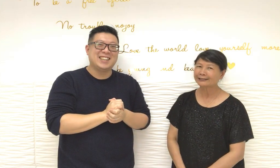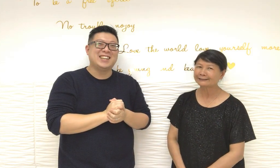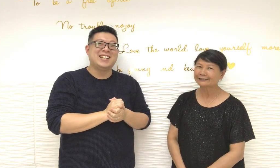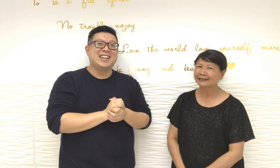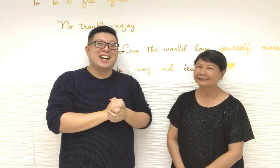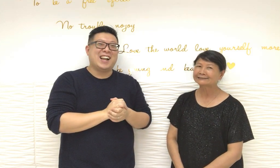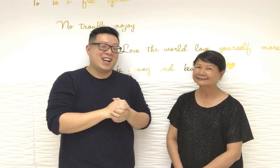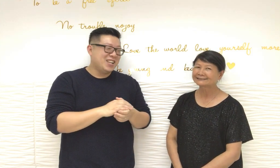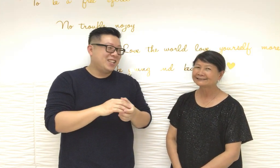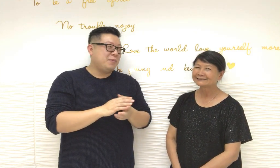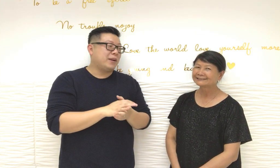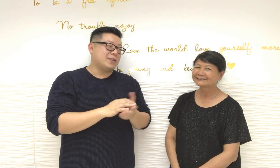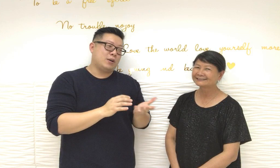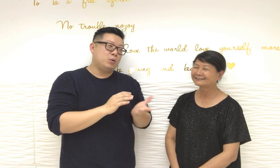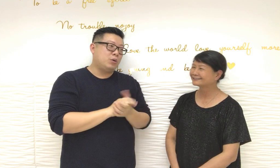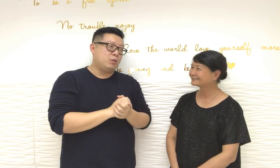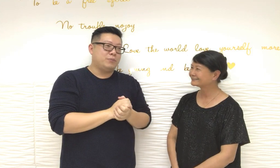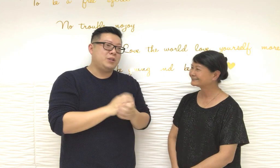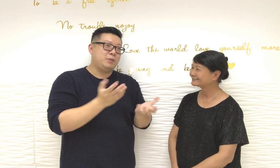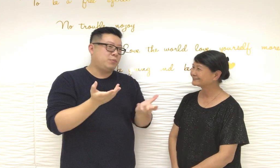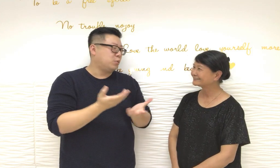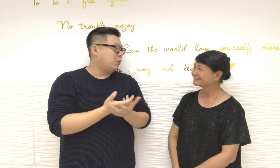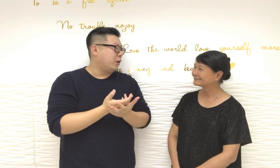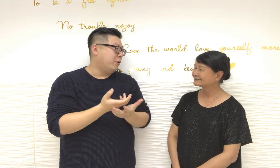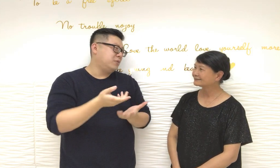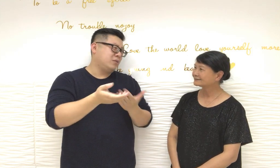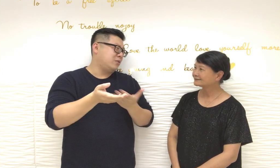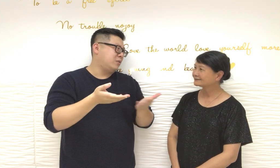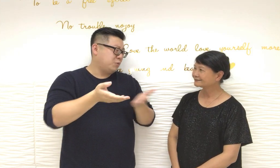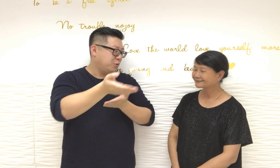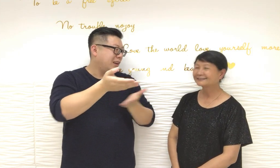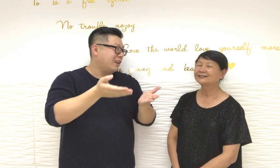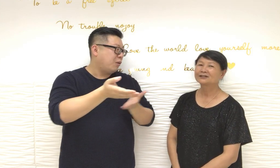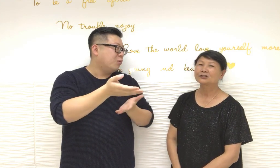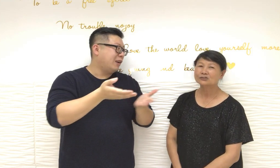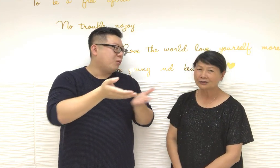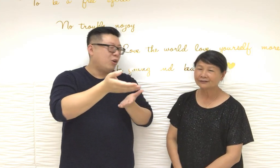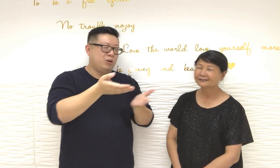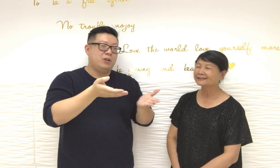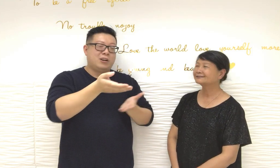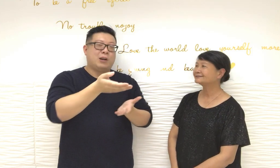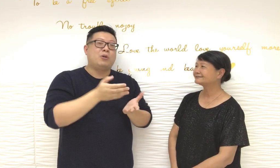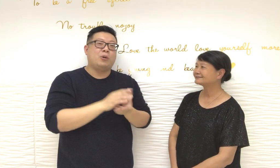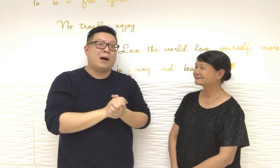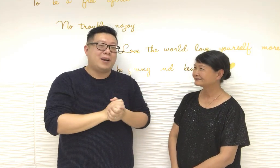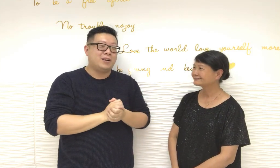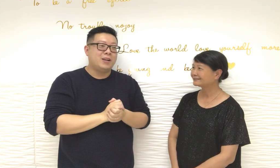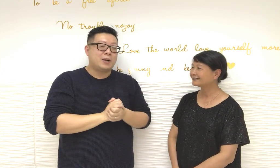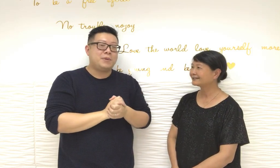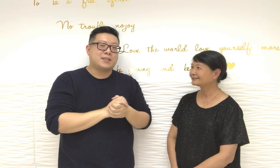利益是的因為其實很多我不知道為什麼店鋪會這樣隨時會扭去扭去扭去買其實